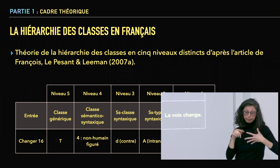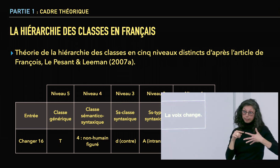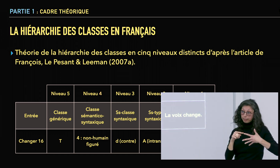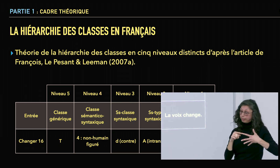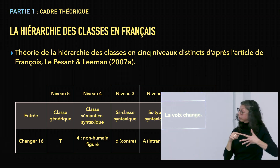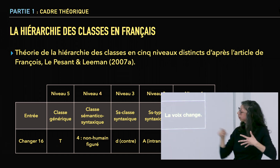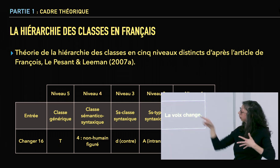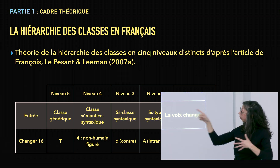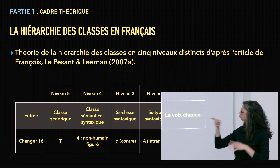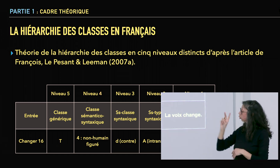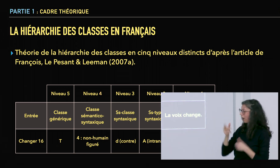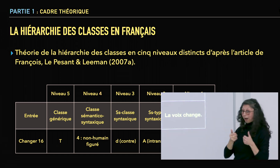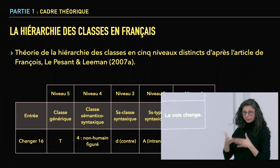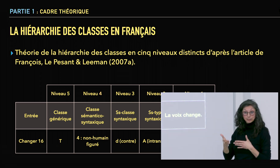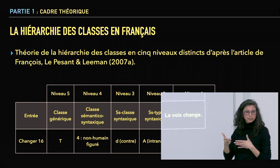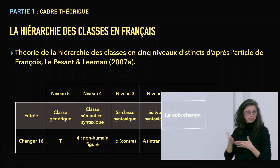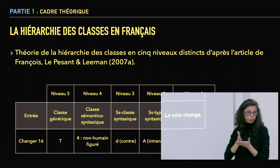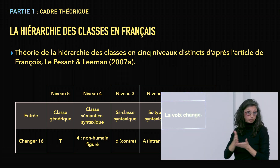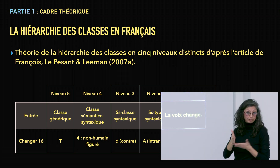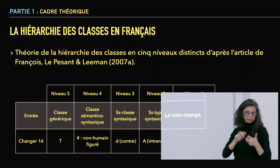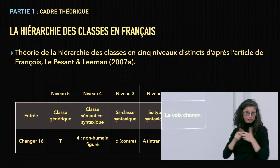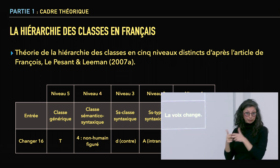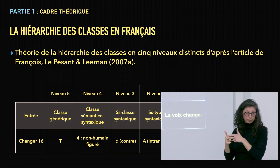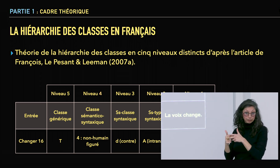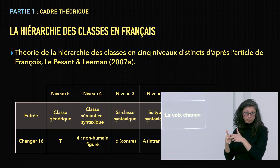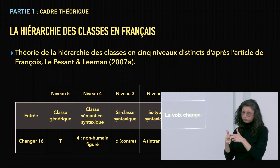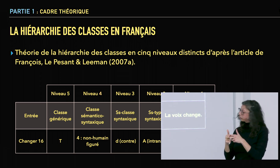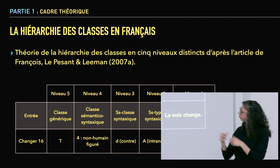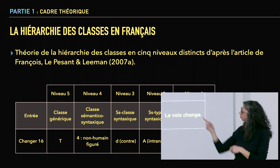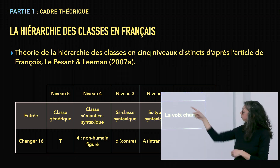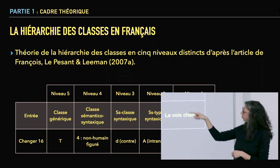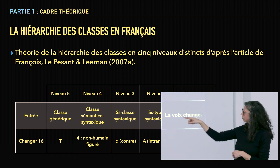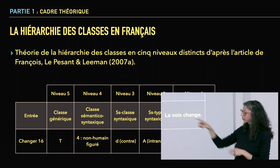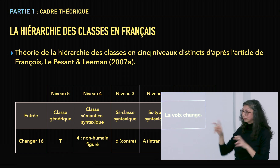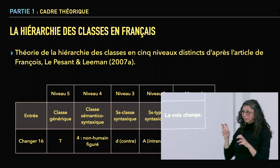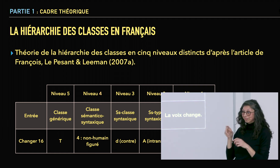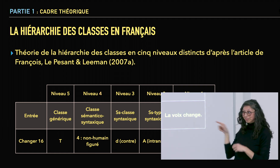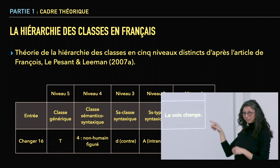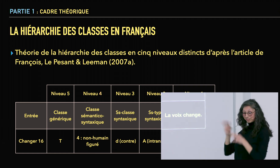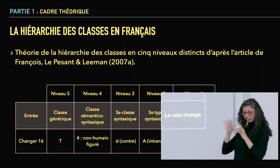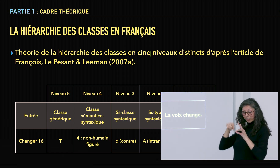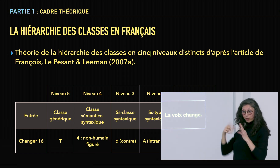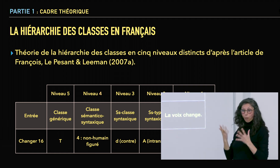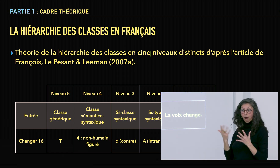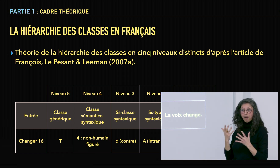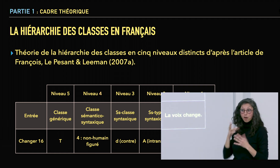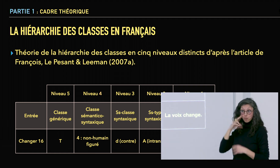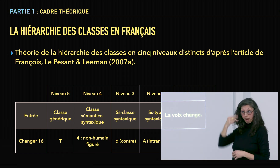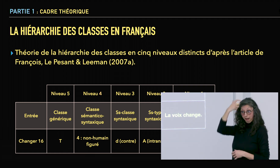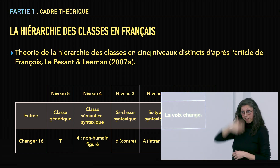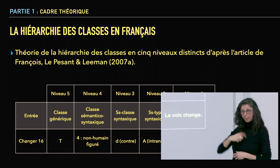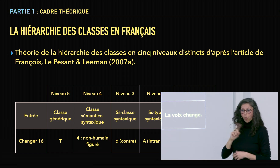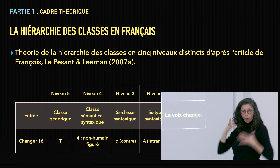Au niveau 4, on est plus sur une classe sémantico